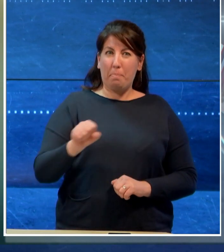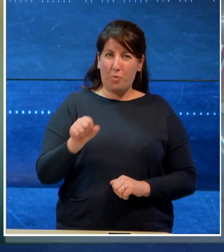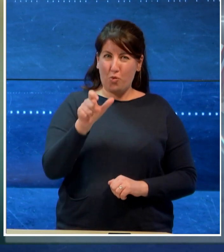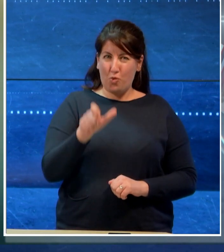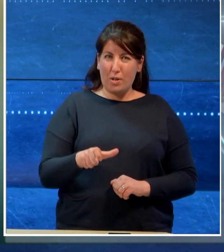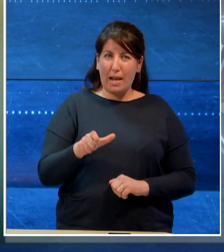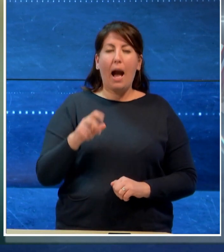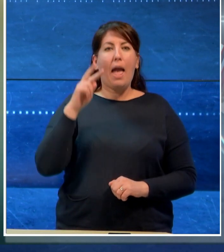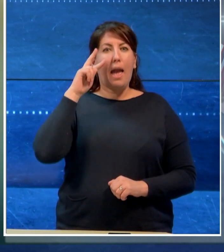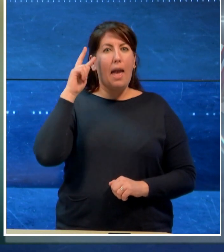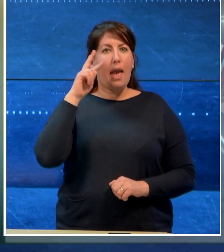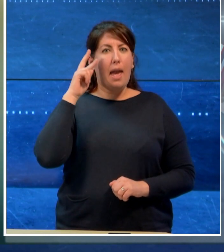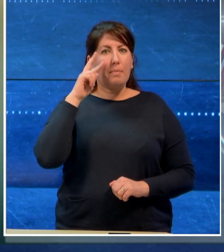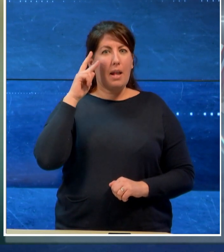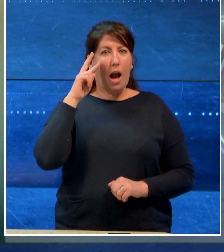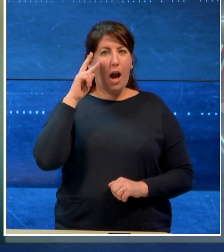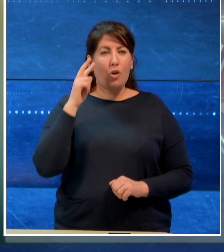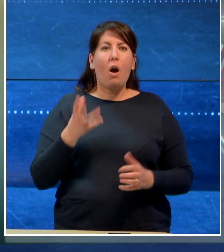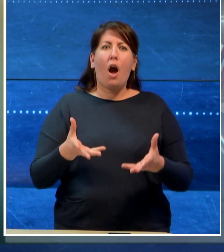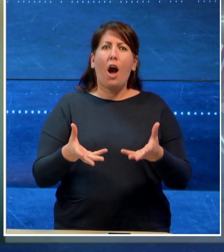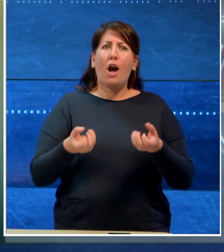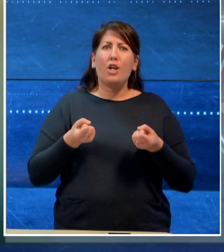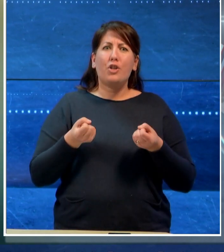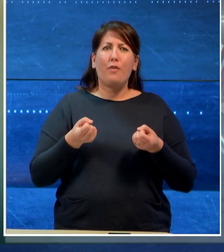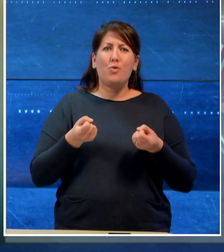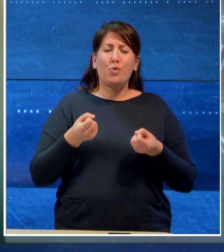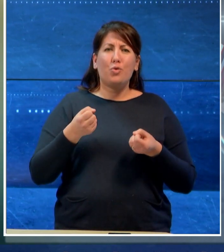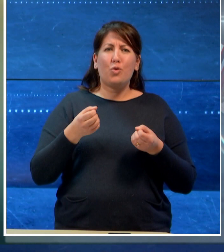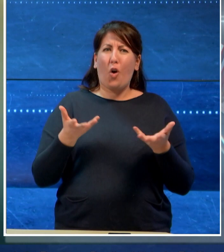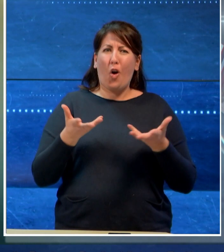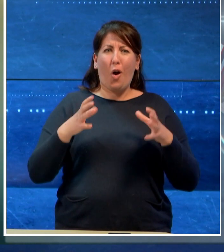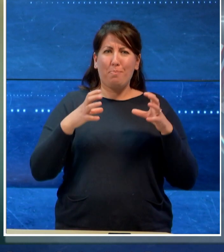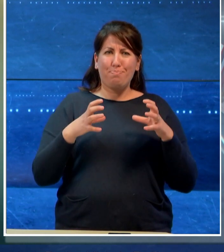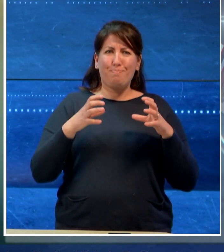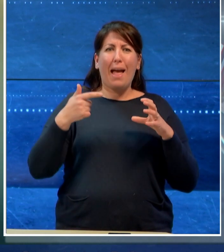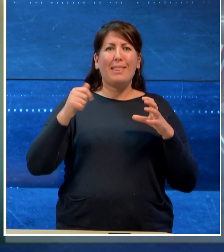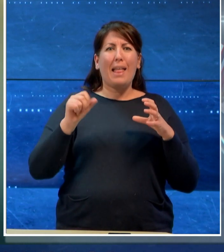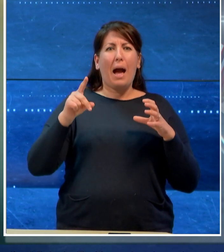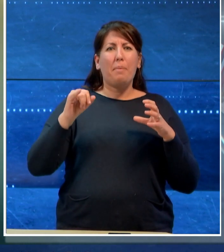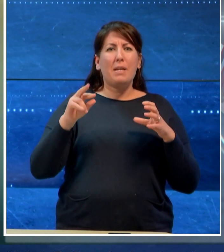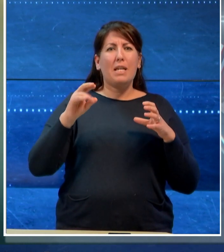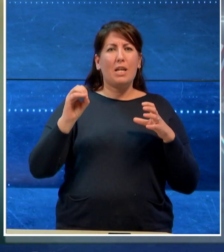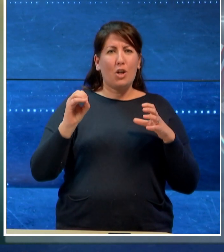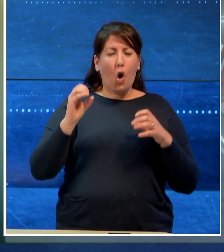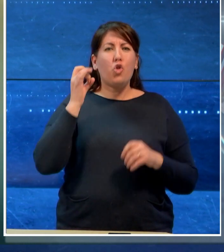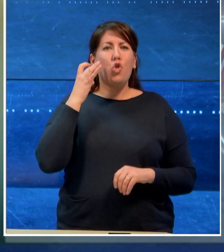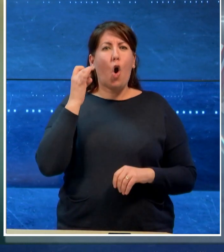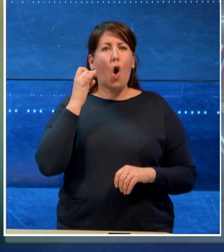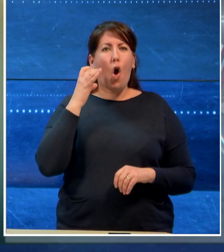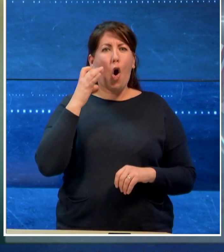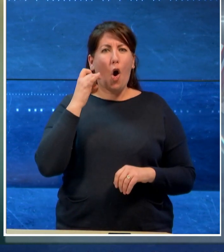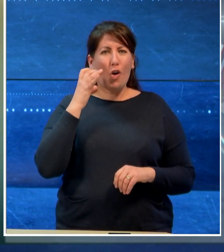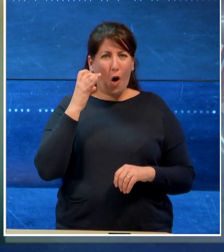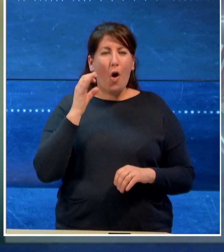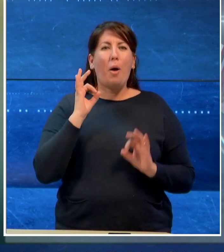Emiliano ha ricevuto un tapiro d'oro dall'inviato di Striscia la notizia Valerio